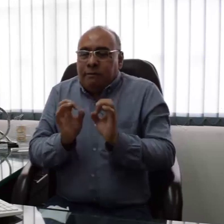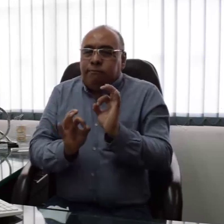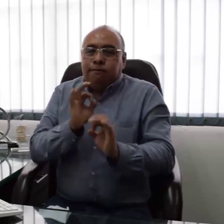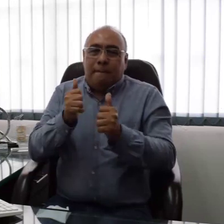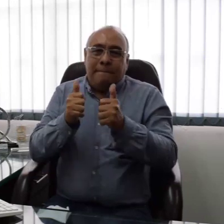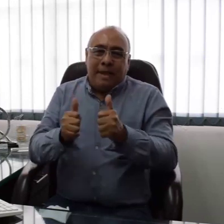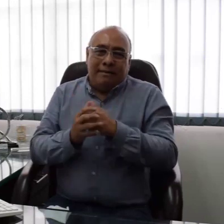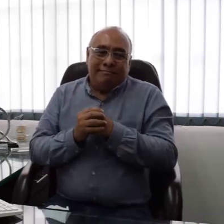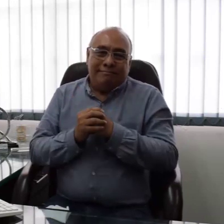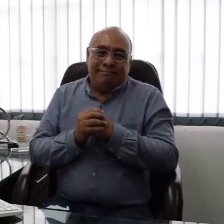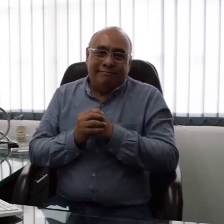la cual debe ser preservada.